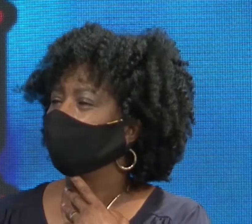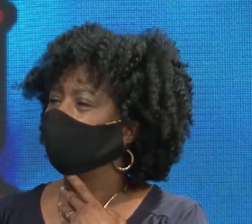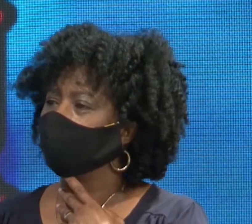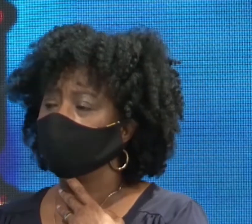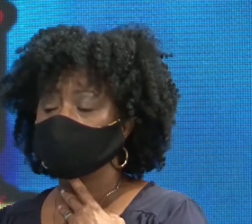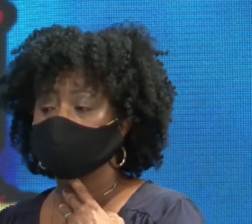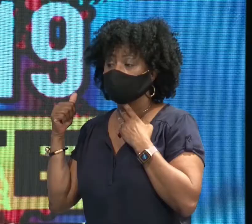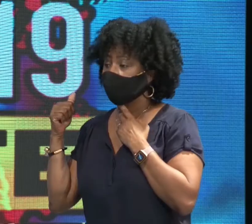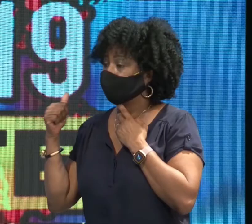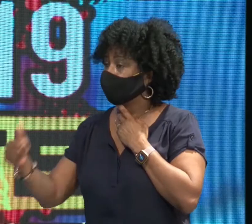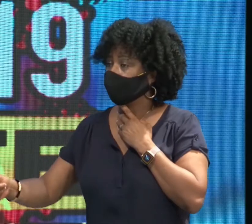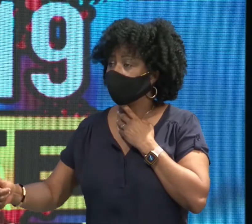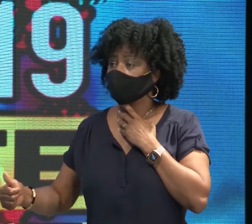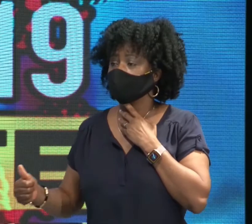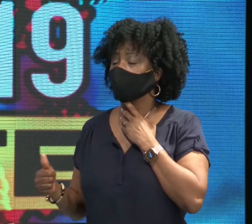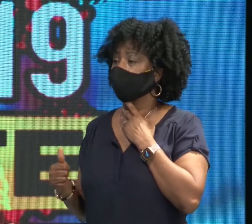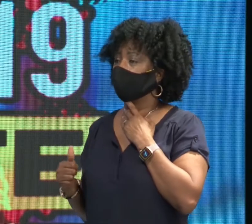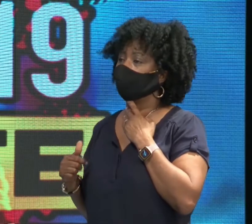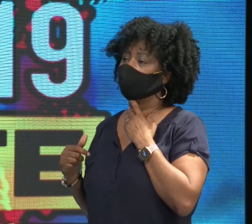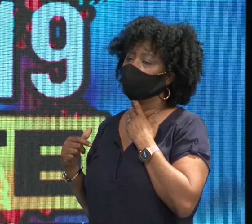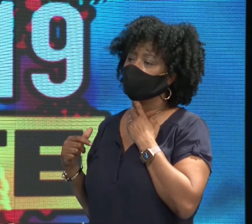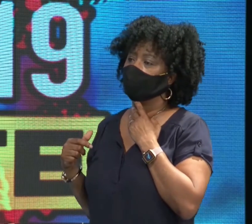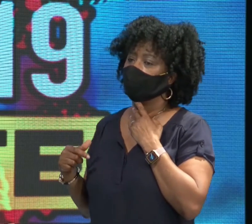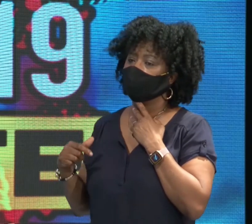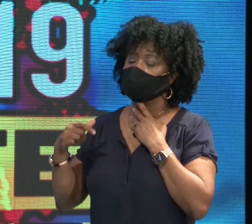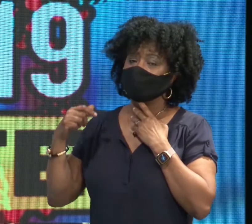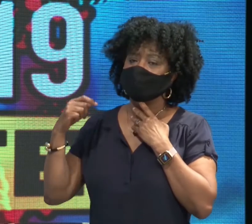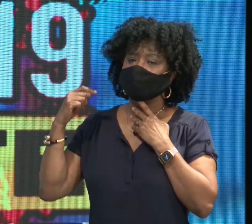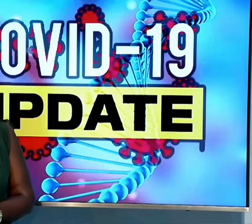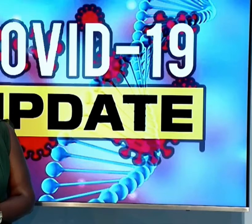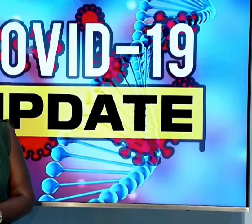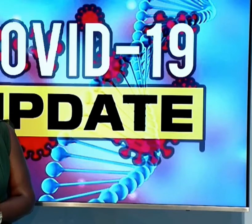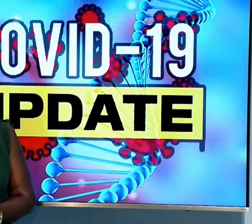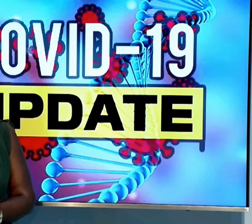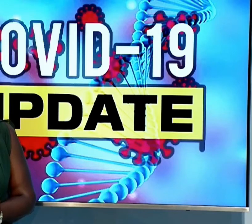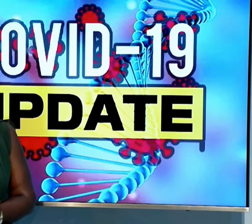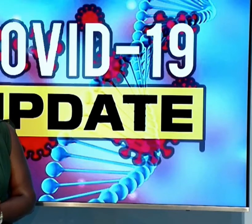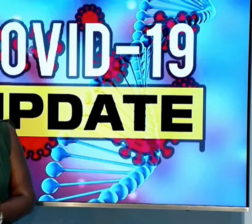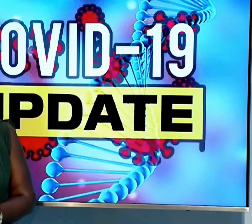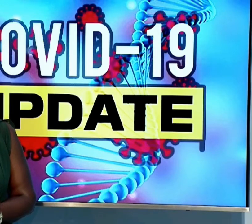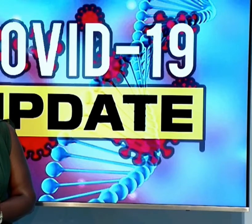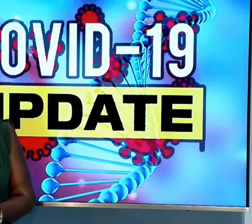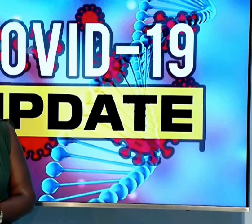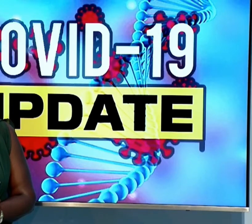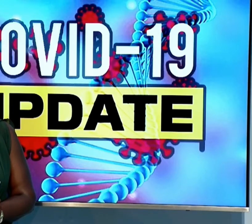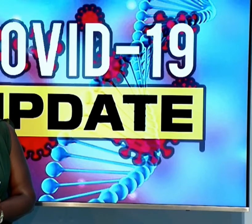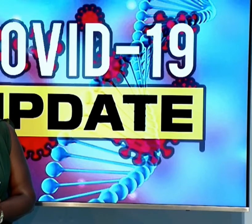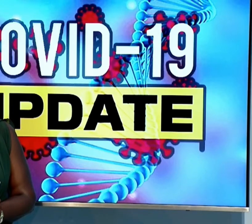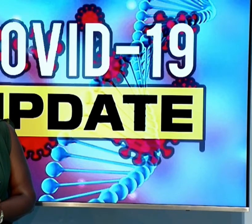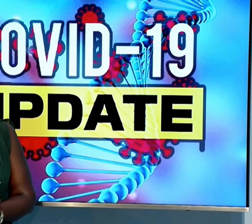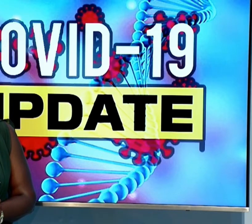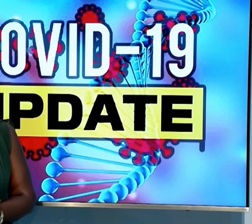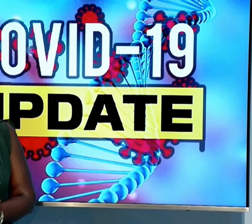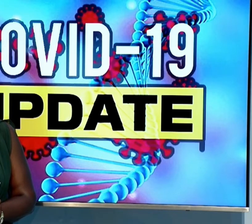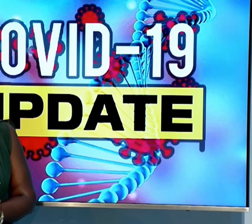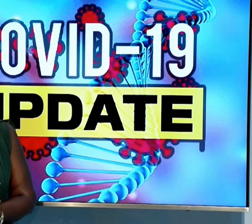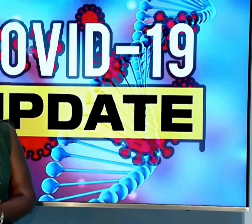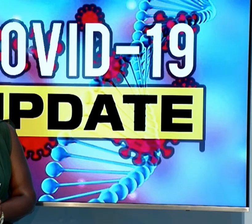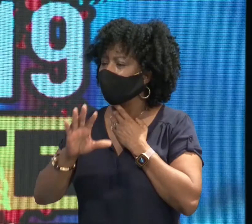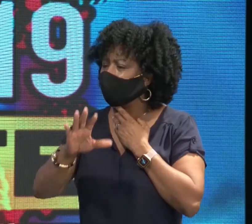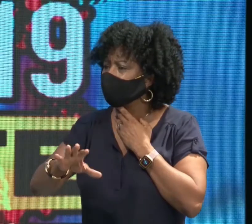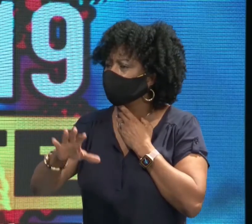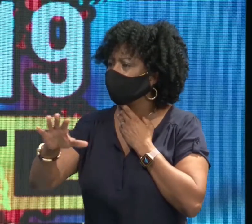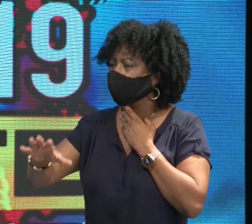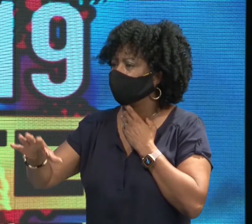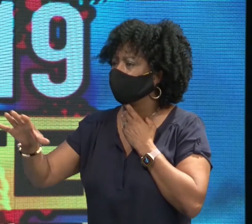dat we extra intensive care bedden kunnen regelen, dat we apparatuur kunnen regelen, dat we, noem het